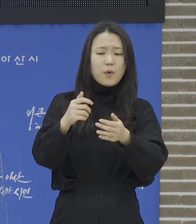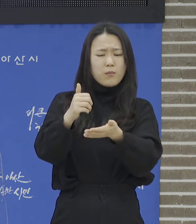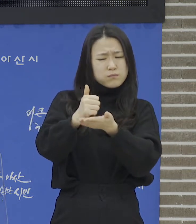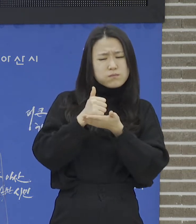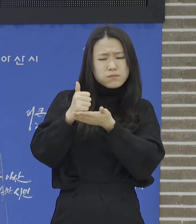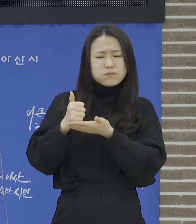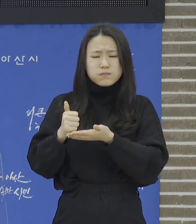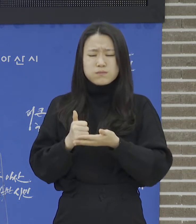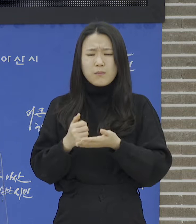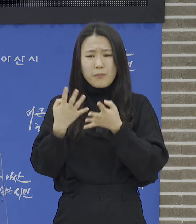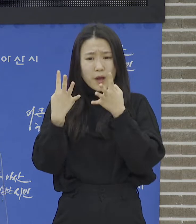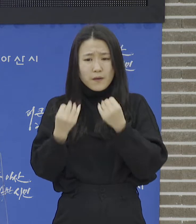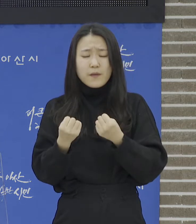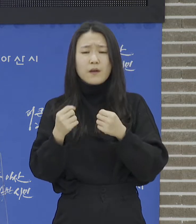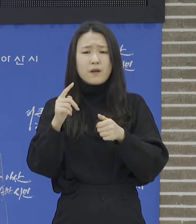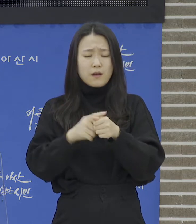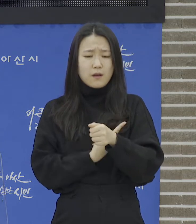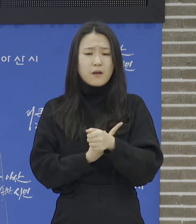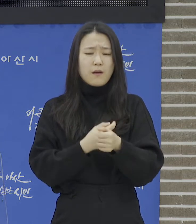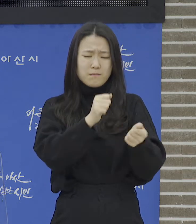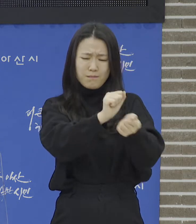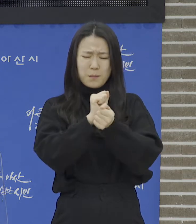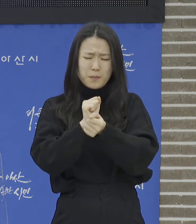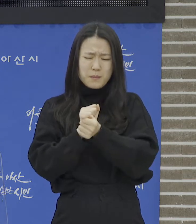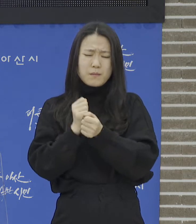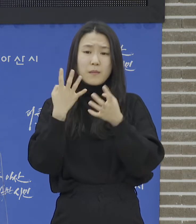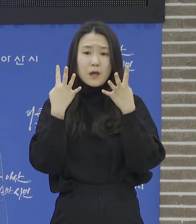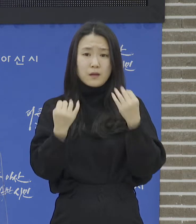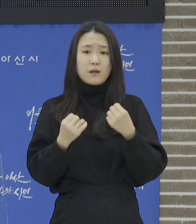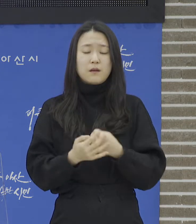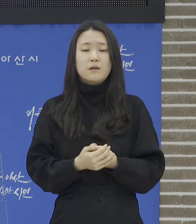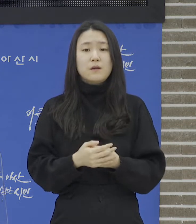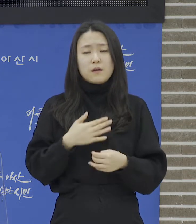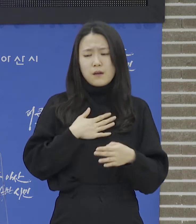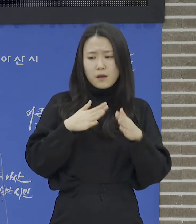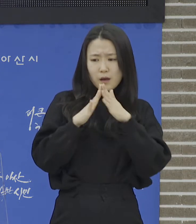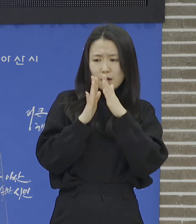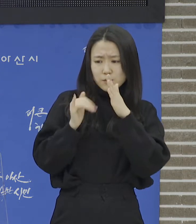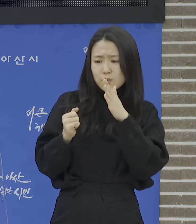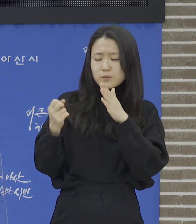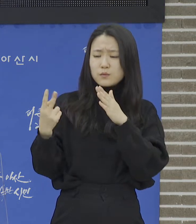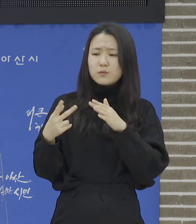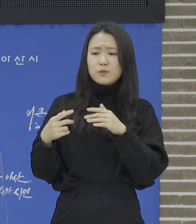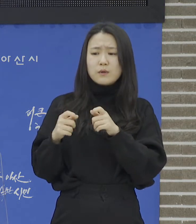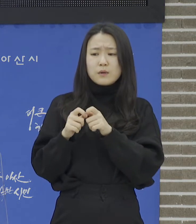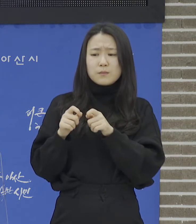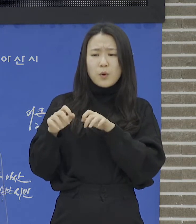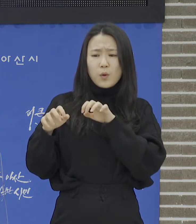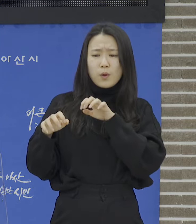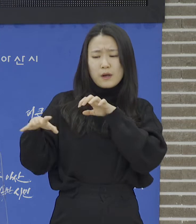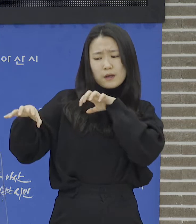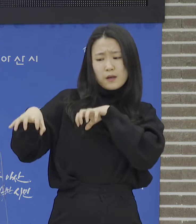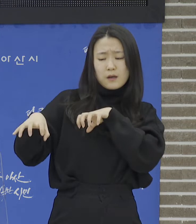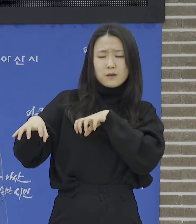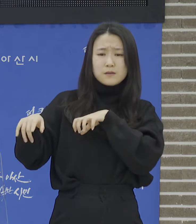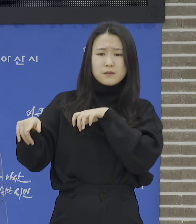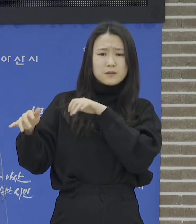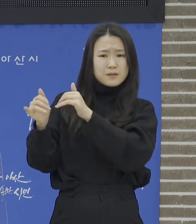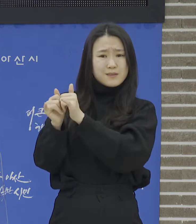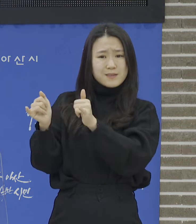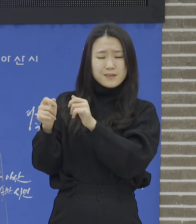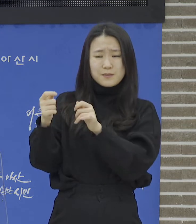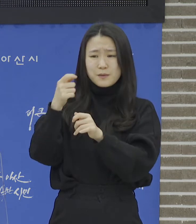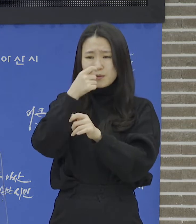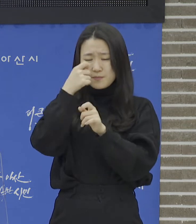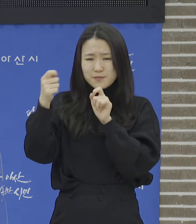내 가족과 이웃이 코로나19의 위험에 노출되지 않도록 타지역 방문 자제, 대면